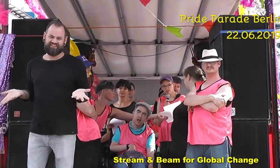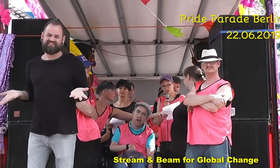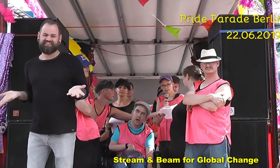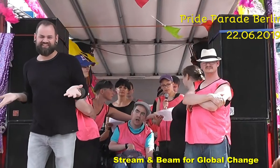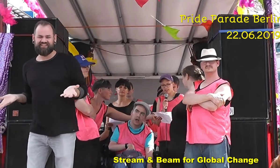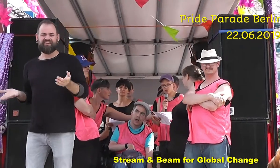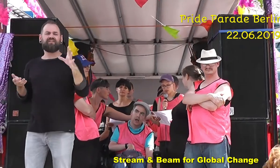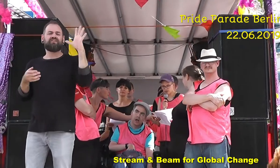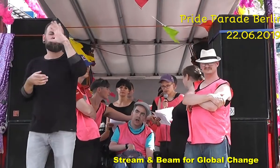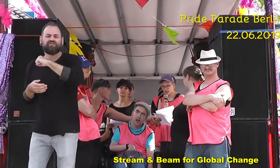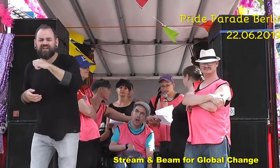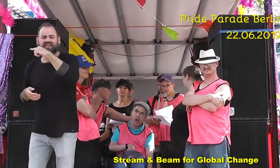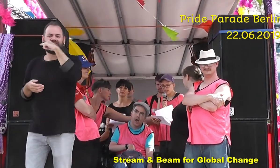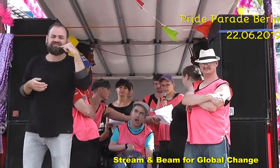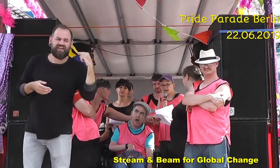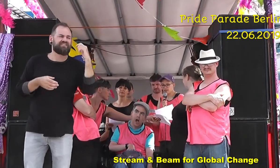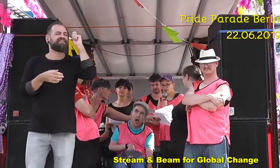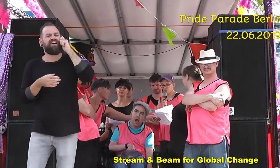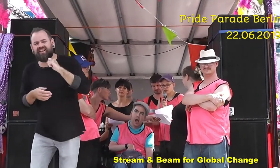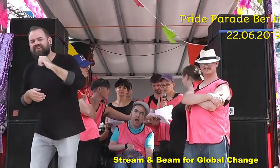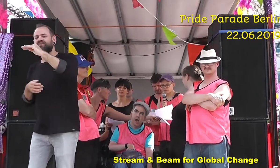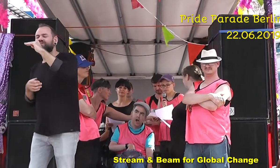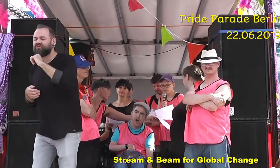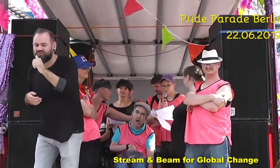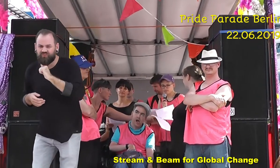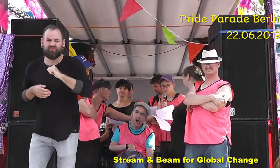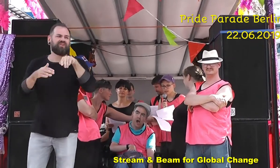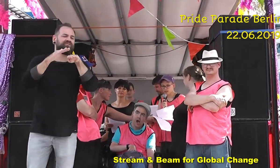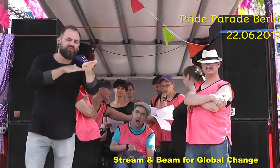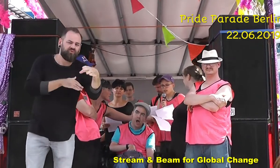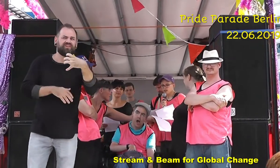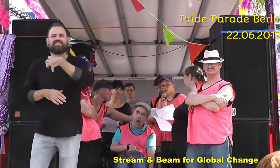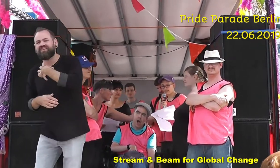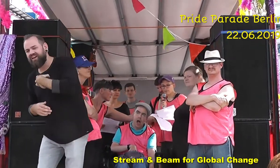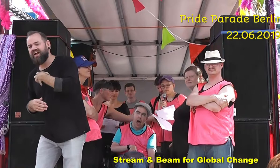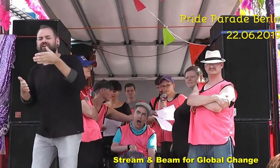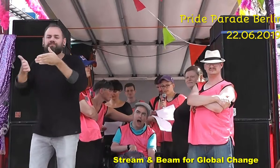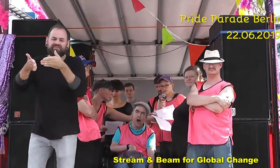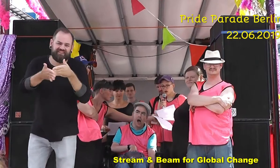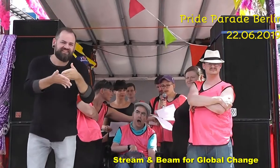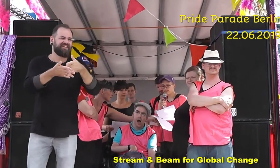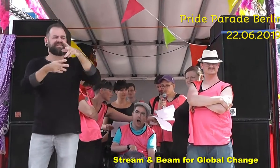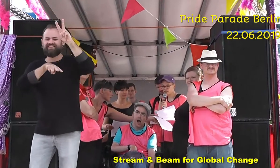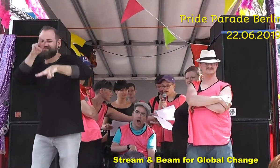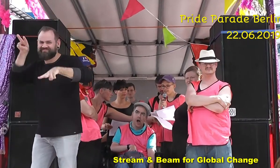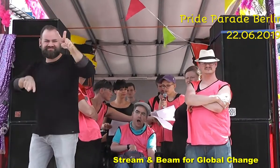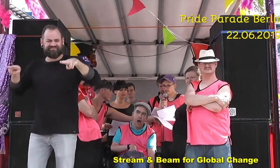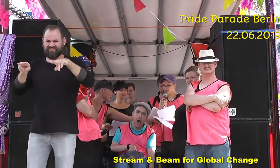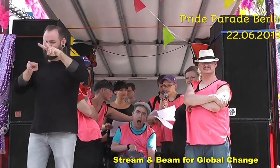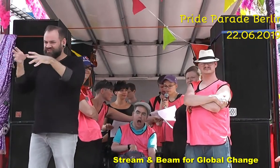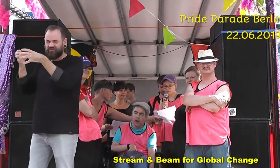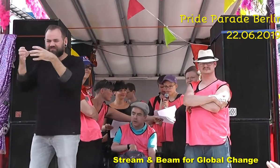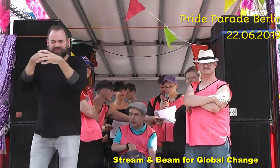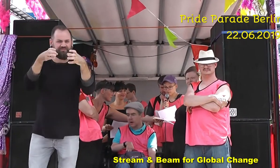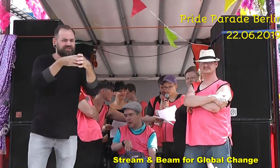und geflüchtete Menschen. Kranke Menschen. Zusammen verbinden wir heute auf der Straße